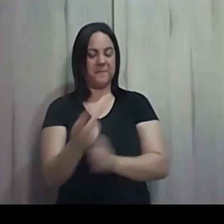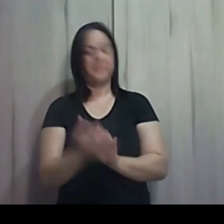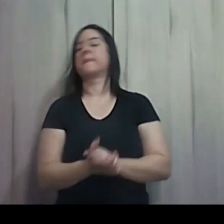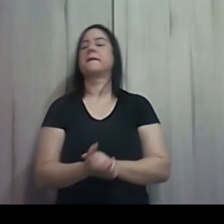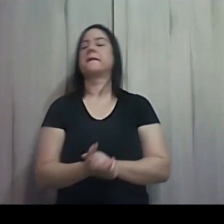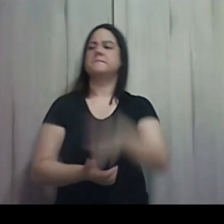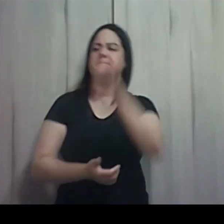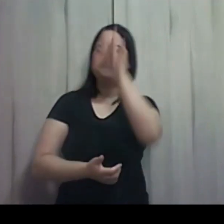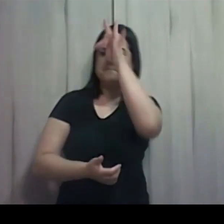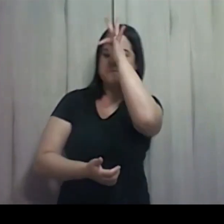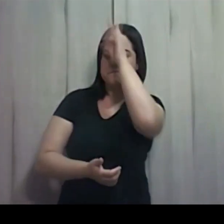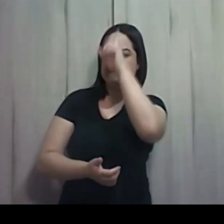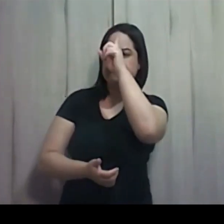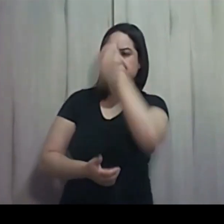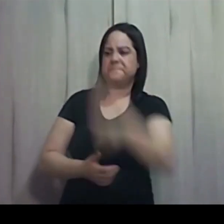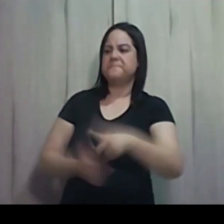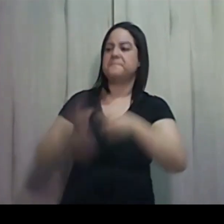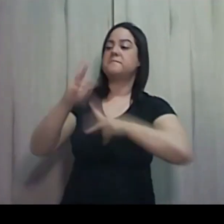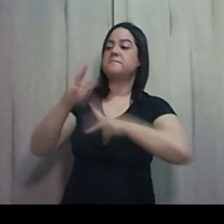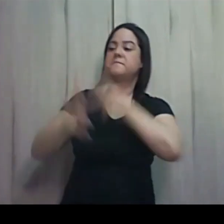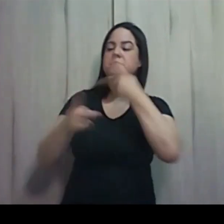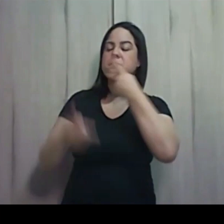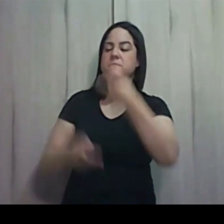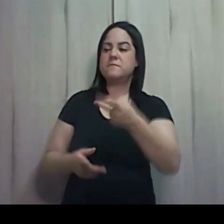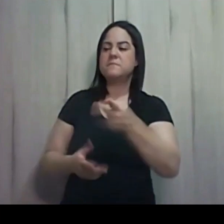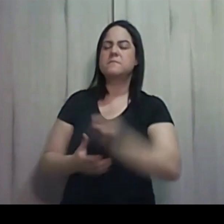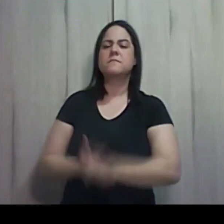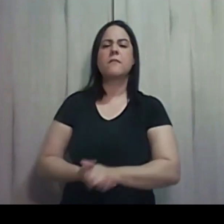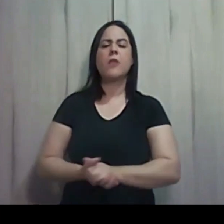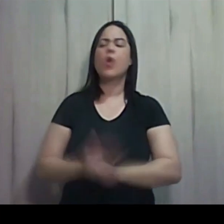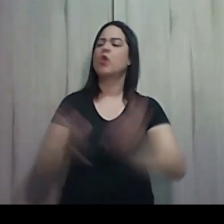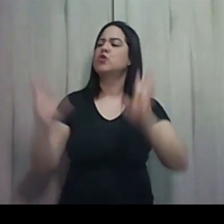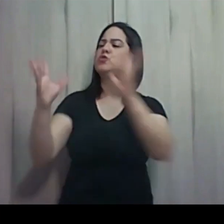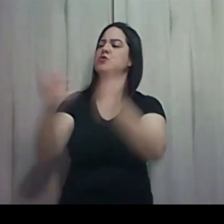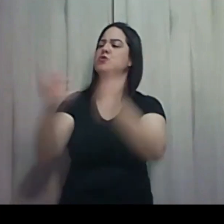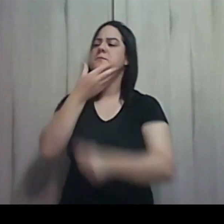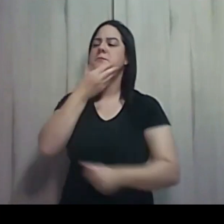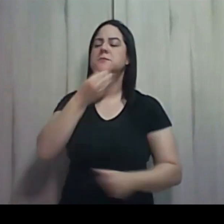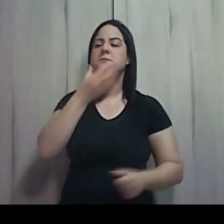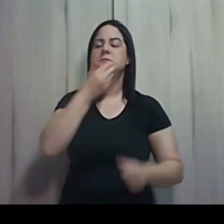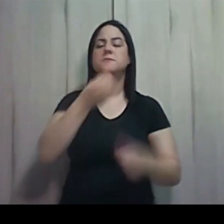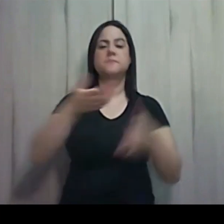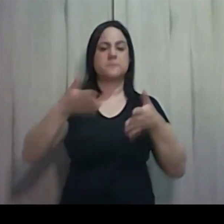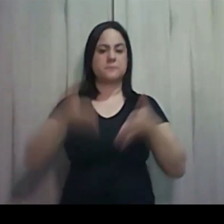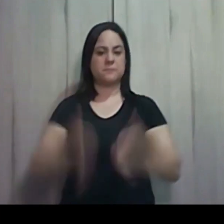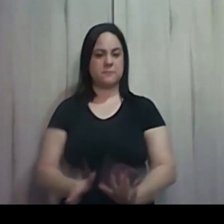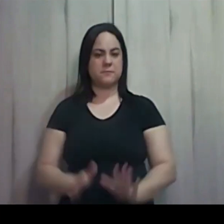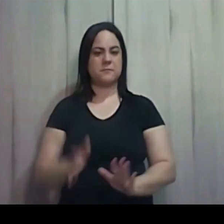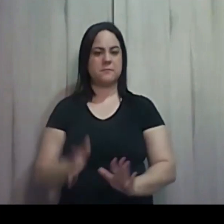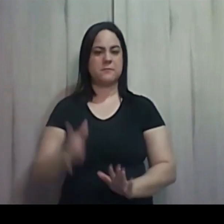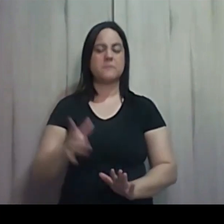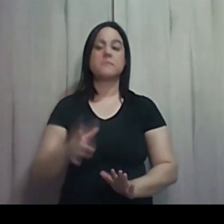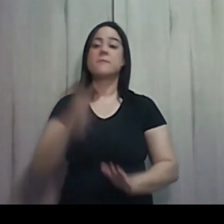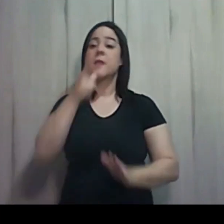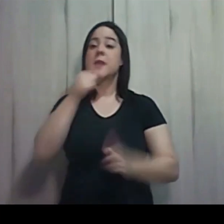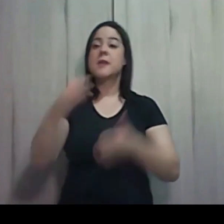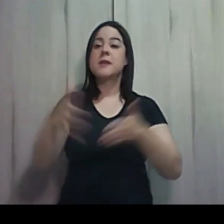povo, dizendo. Todos os meninos que nascerem, lancem no rio. E as meninas